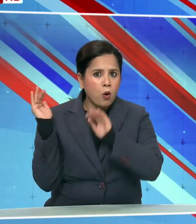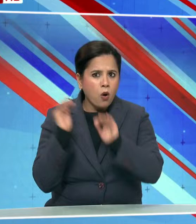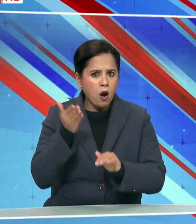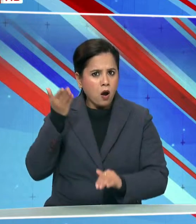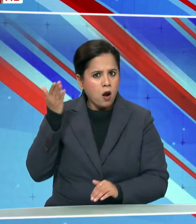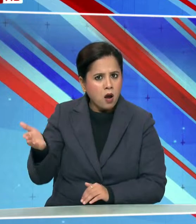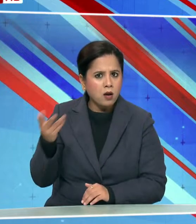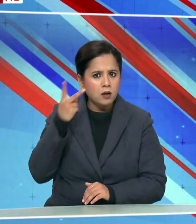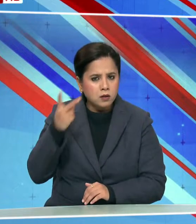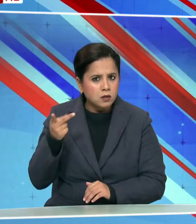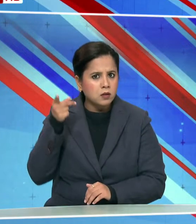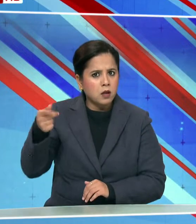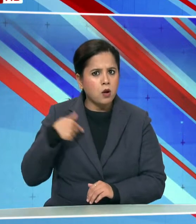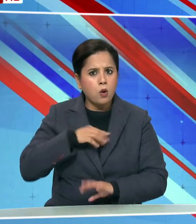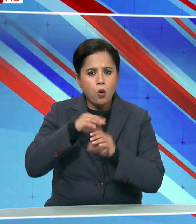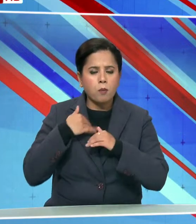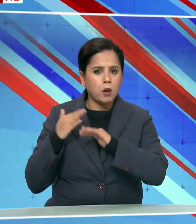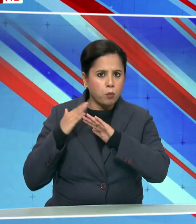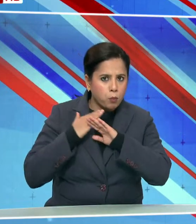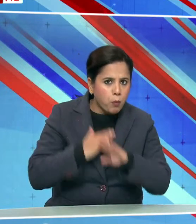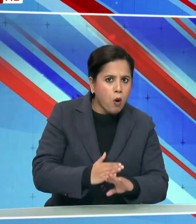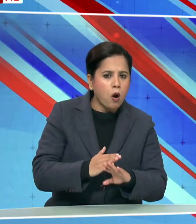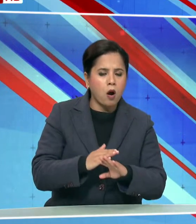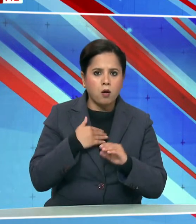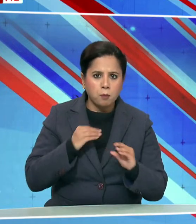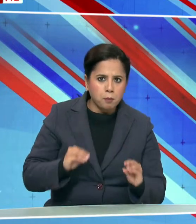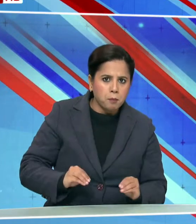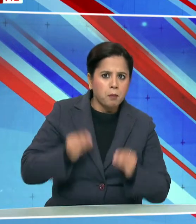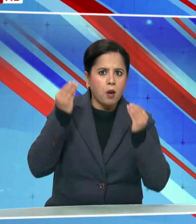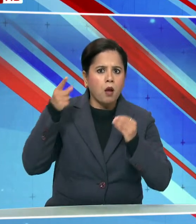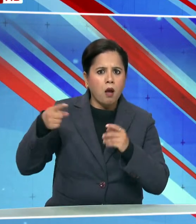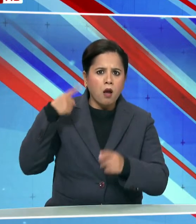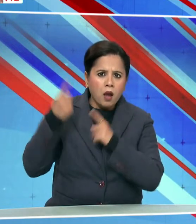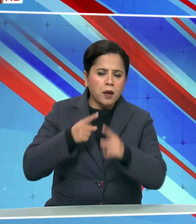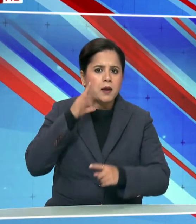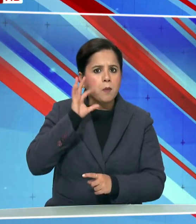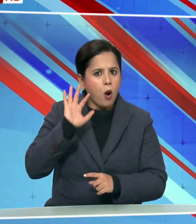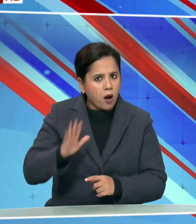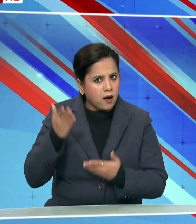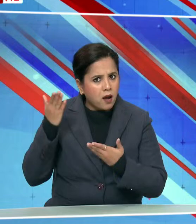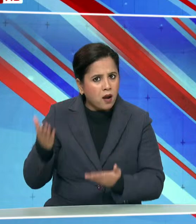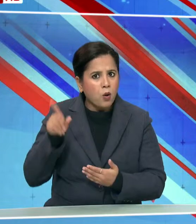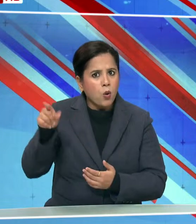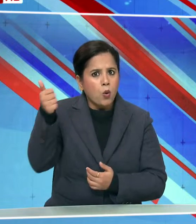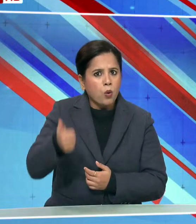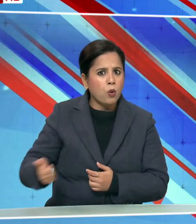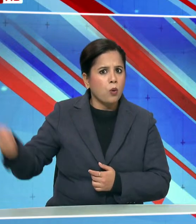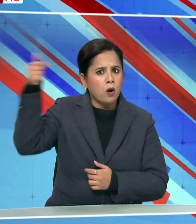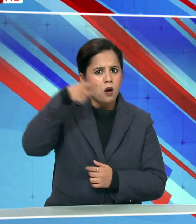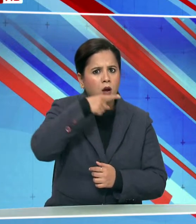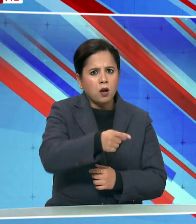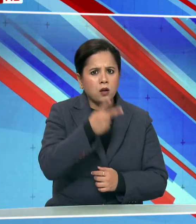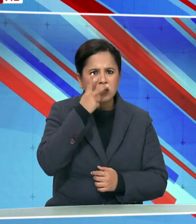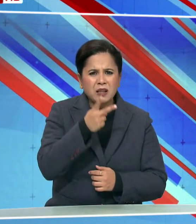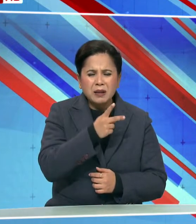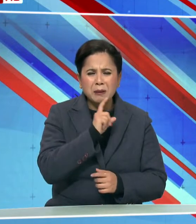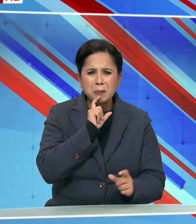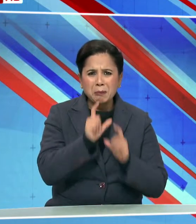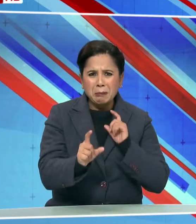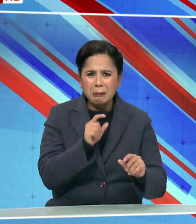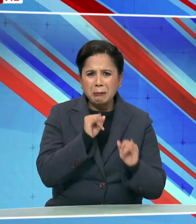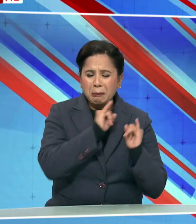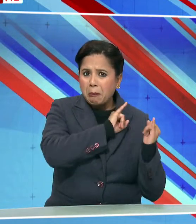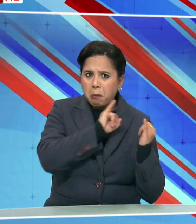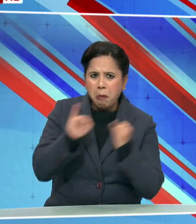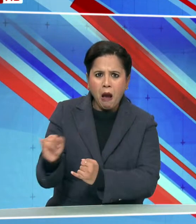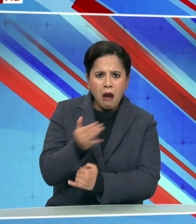देश जो कि हमारी सुरक्षा और समृध्धी के लिए जरूरी है कि प्रमुख के लिए किस तरह की भध्धी